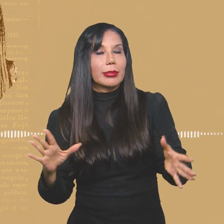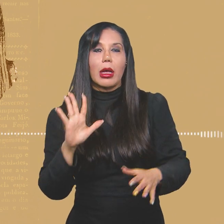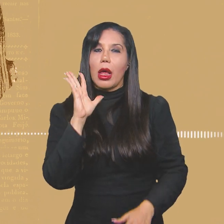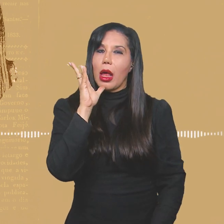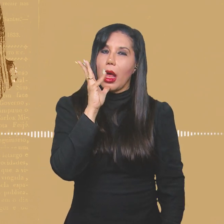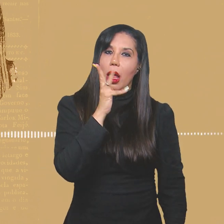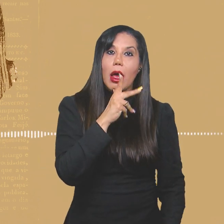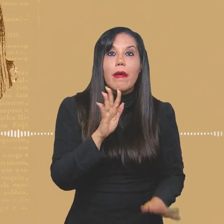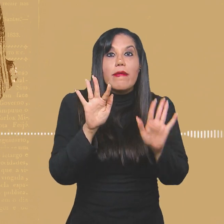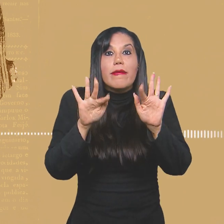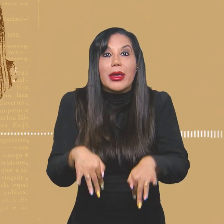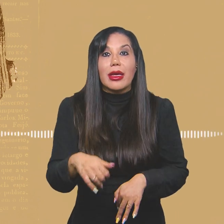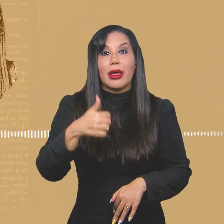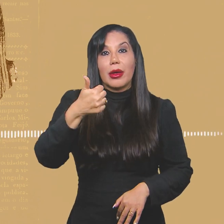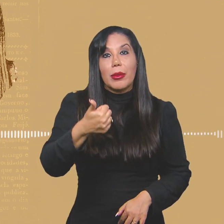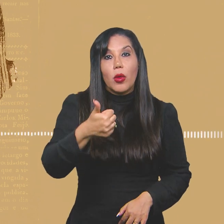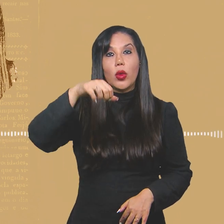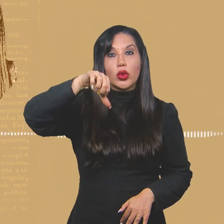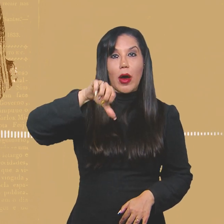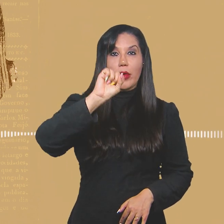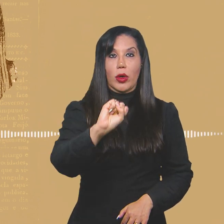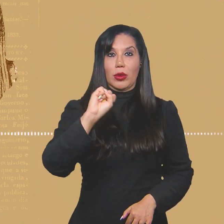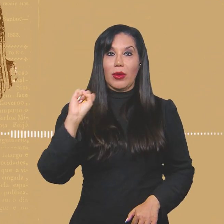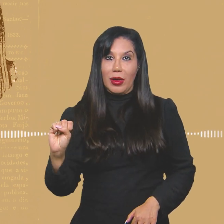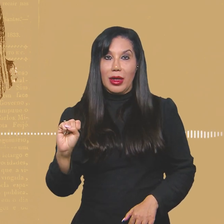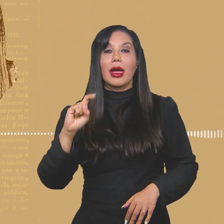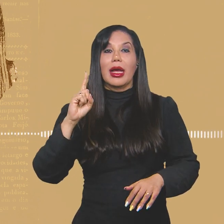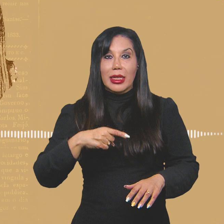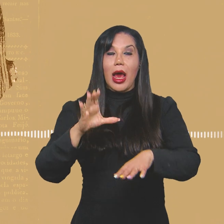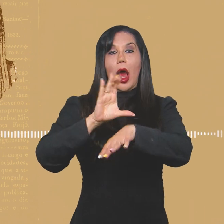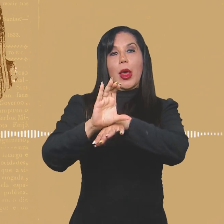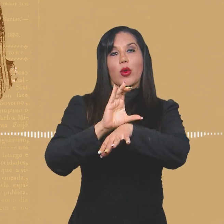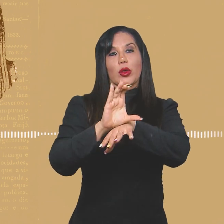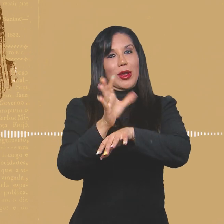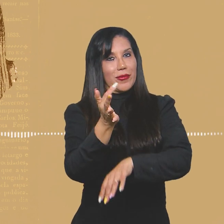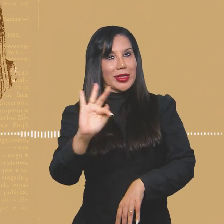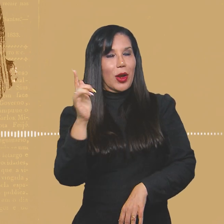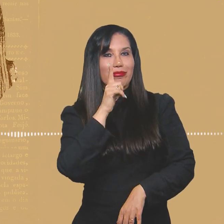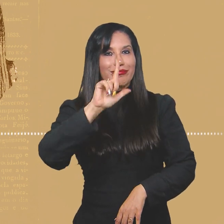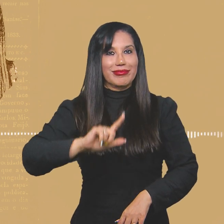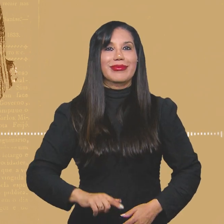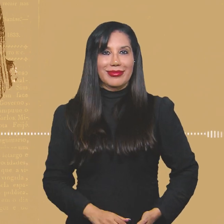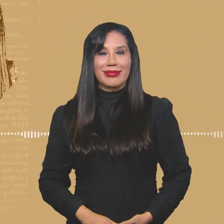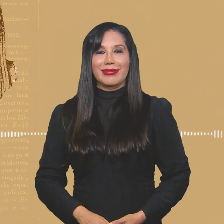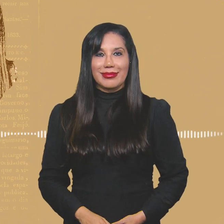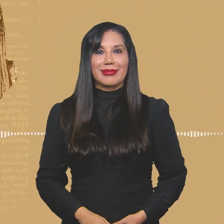Tão lenta que só terminou em 1988, com a promulgação da Constituição Federal.